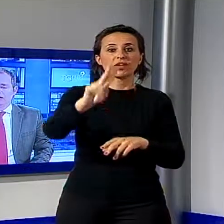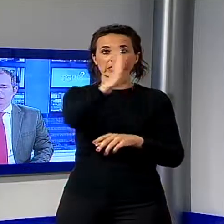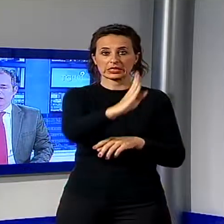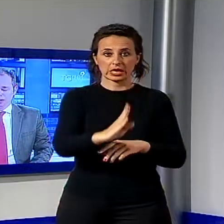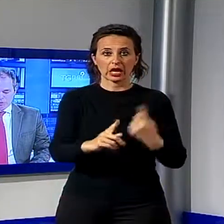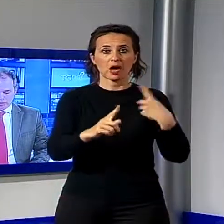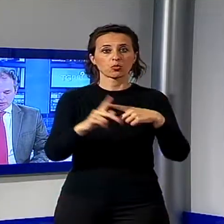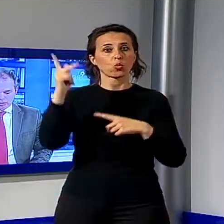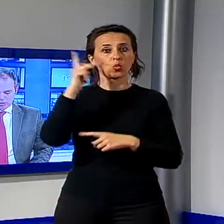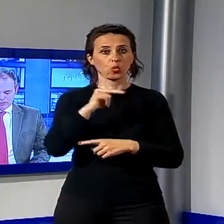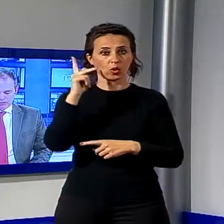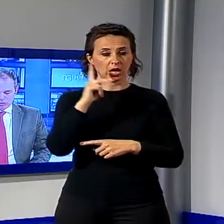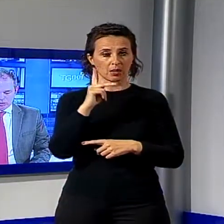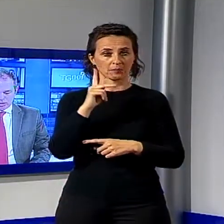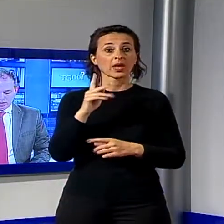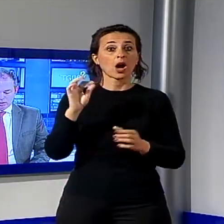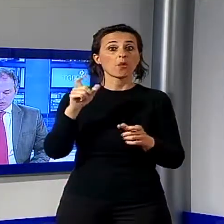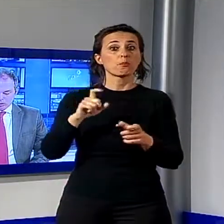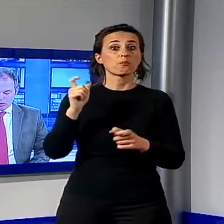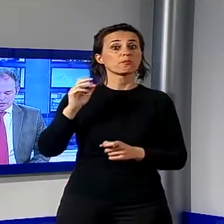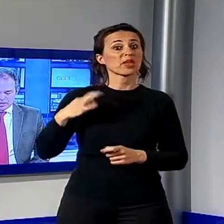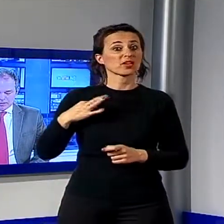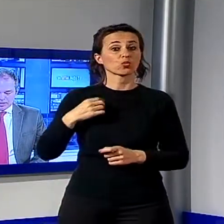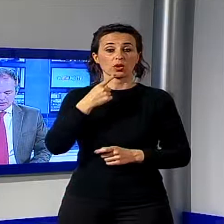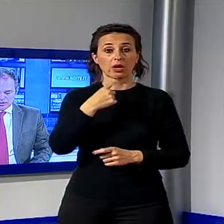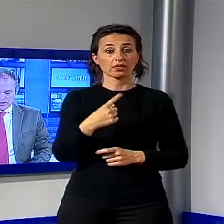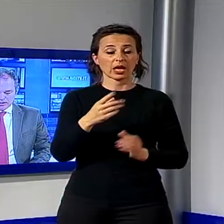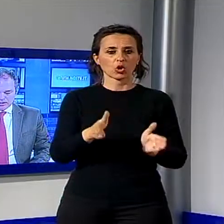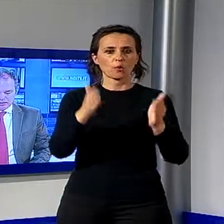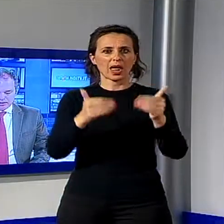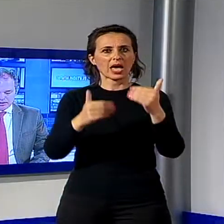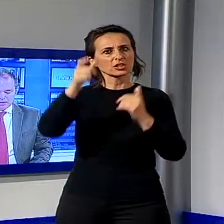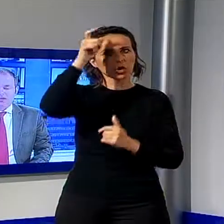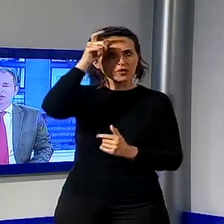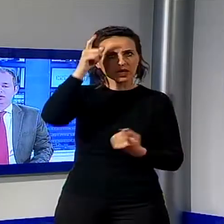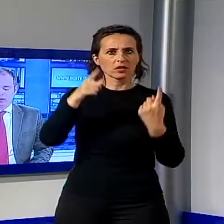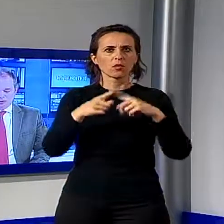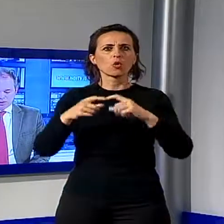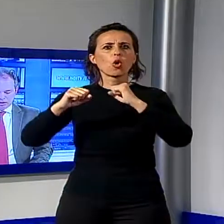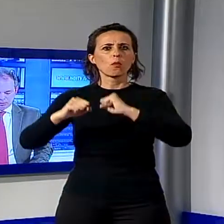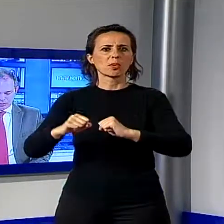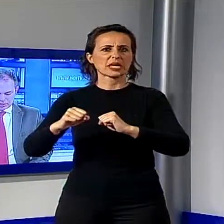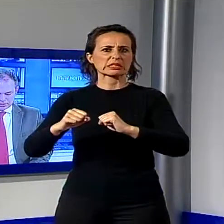spiegato in una nota la prefettura dove sono ubicati i palazzi governativi e presidi di notevole importanza.